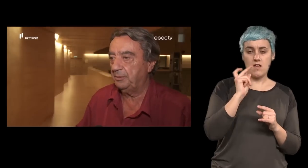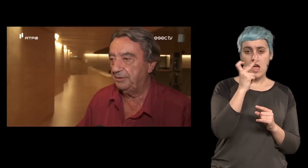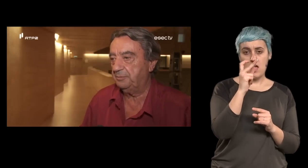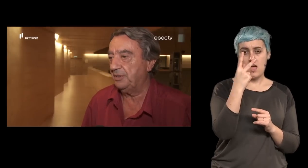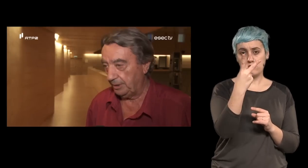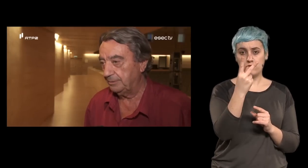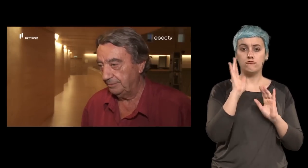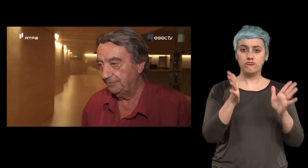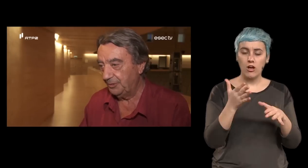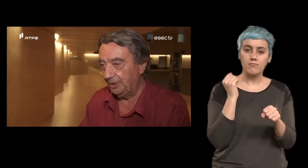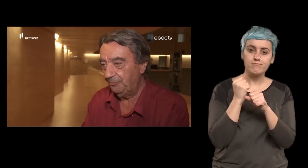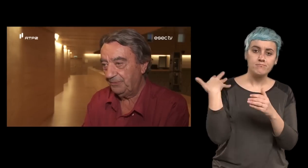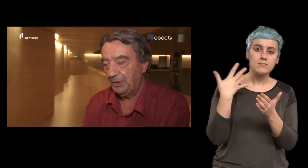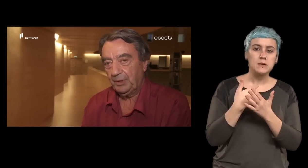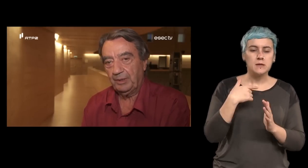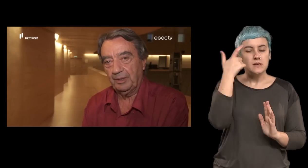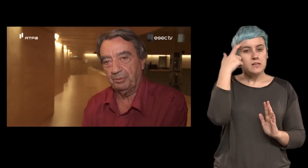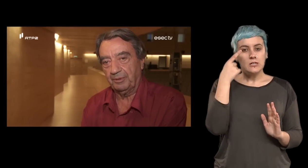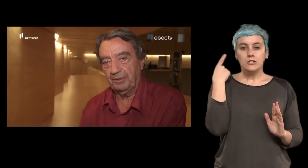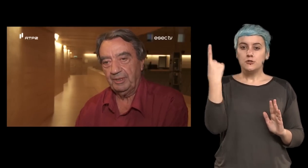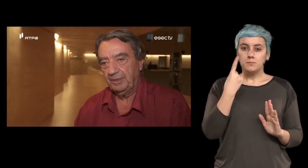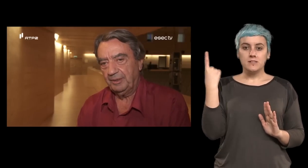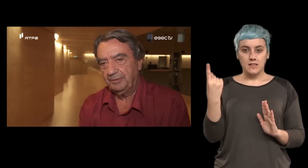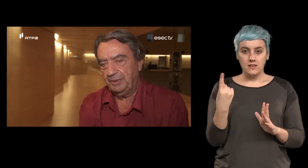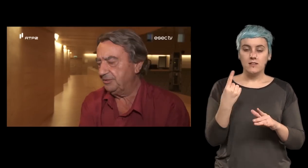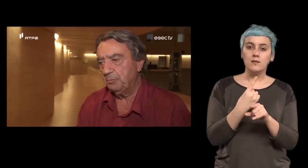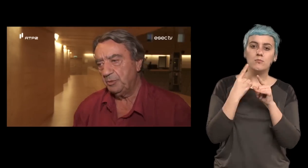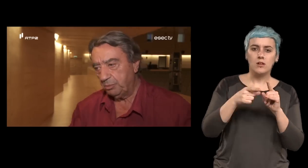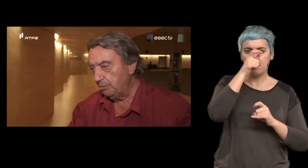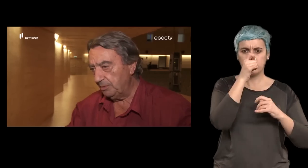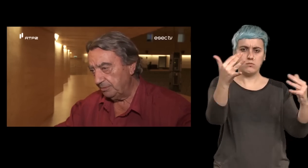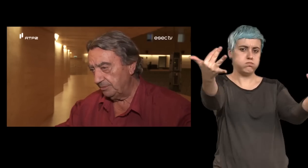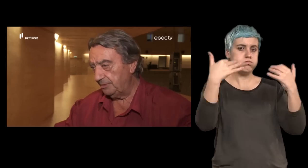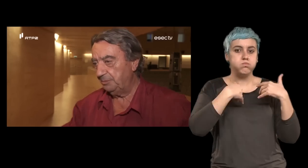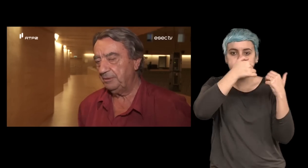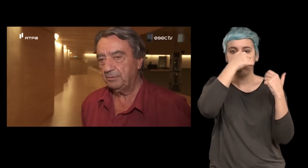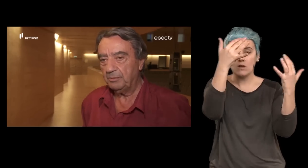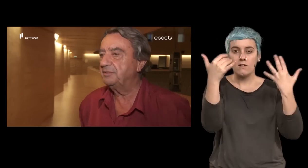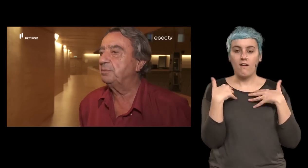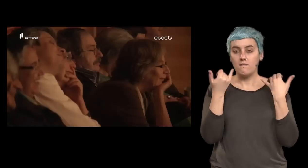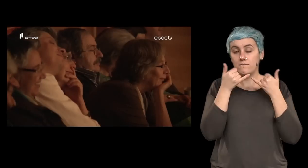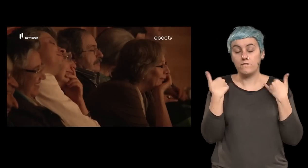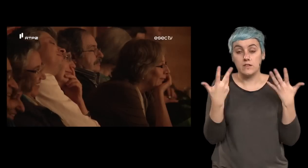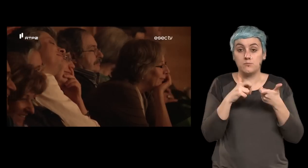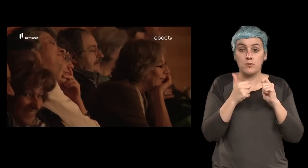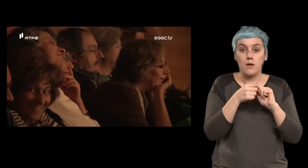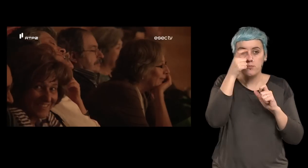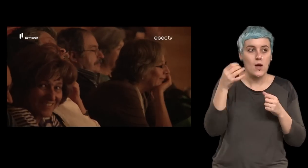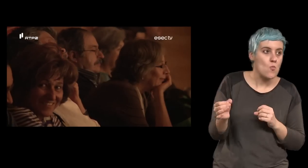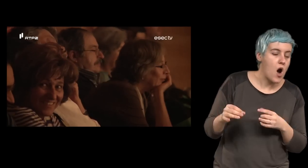coisa especial não é? porque há sempre muito público infelizmente nunca houve esse problema não é? mas tem que